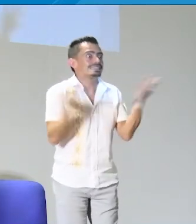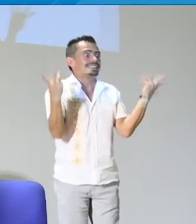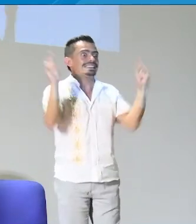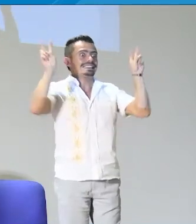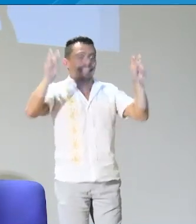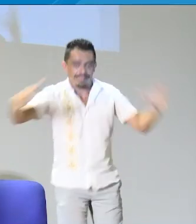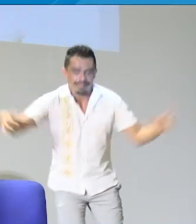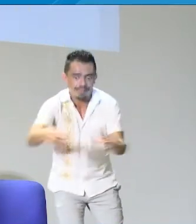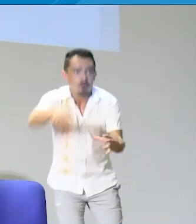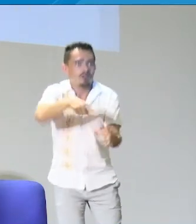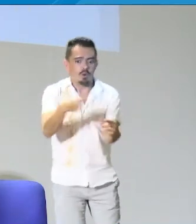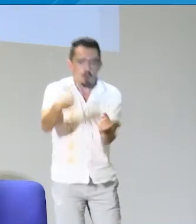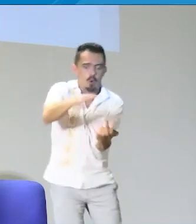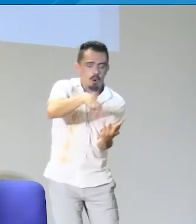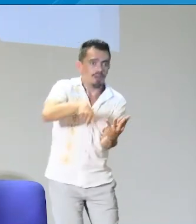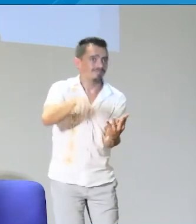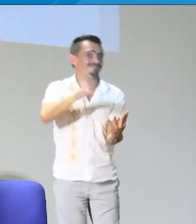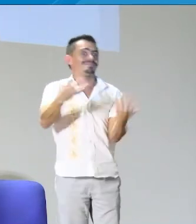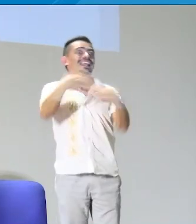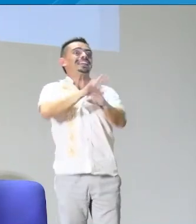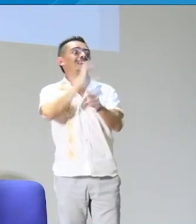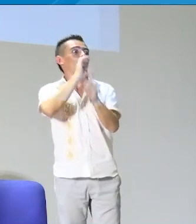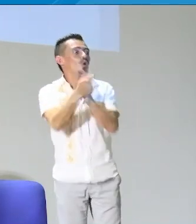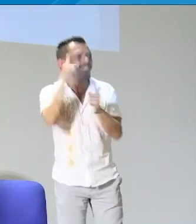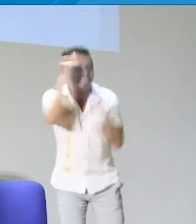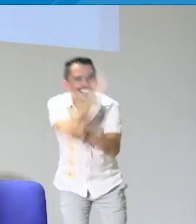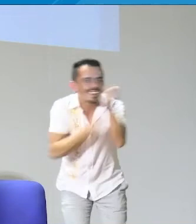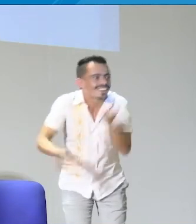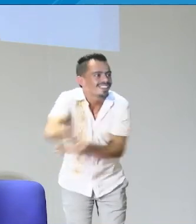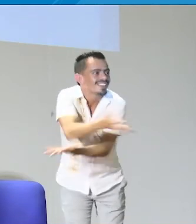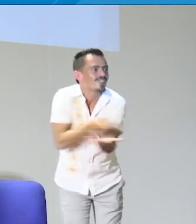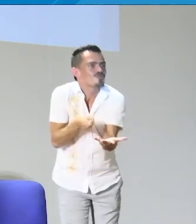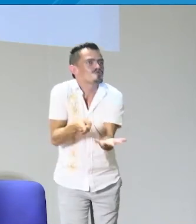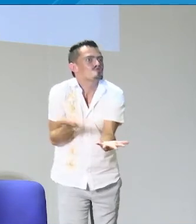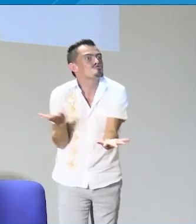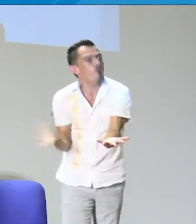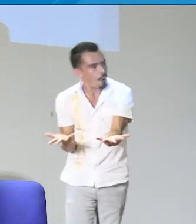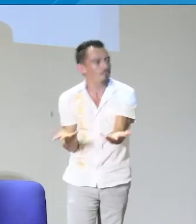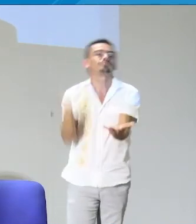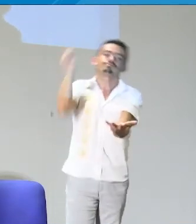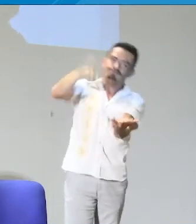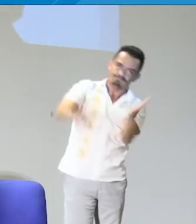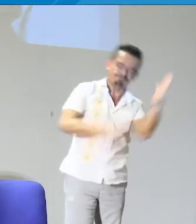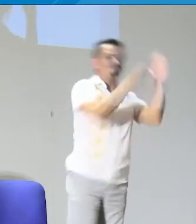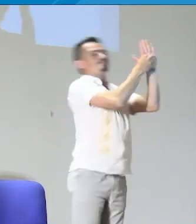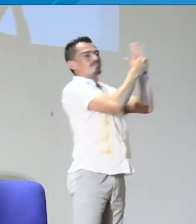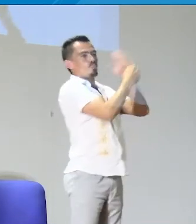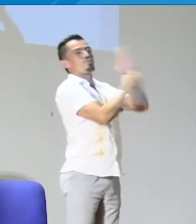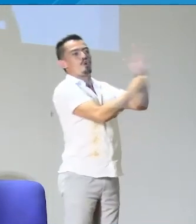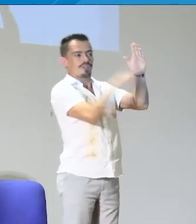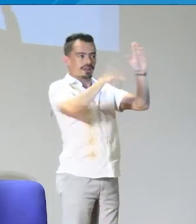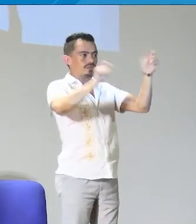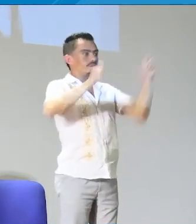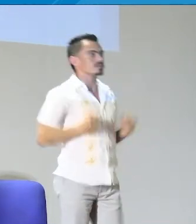vemos que...